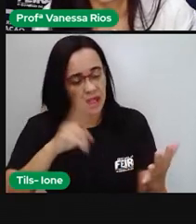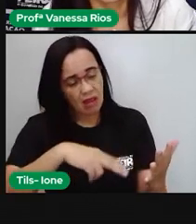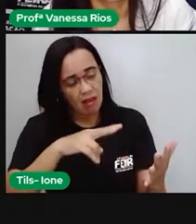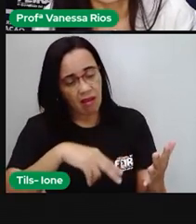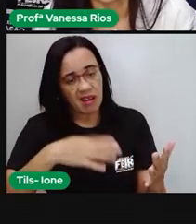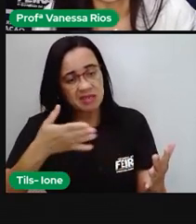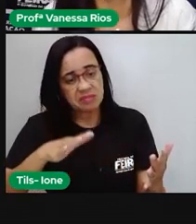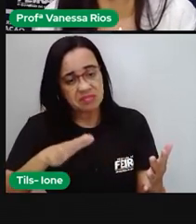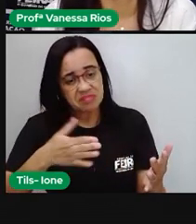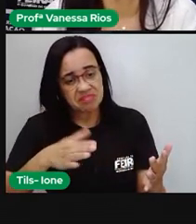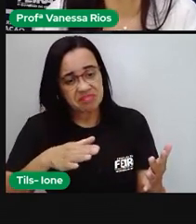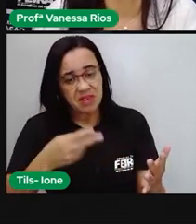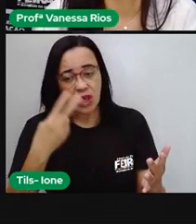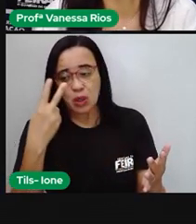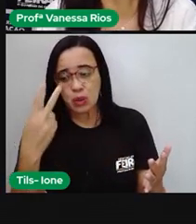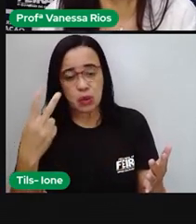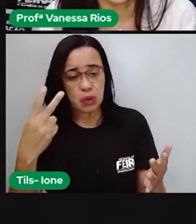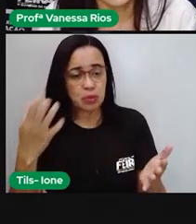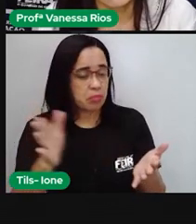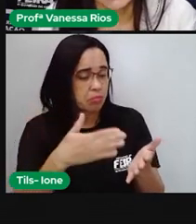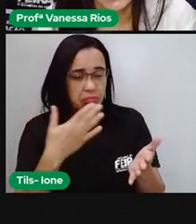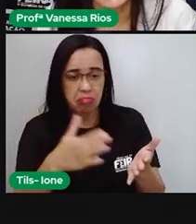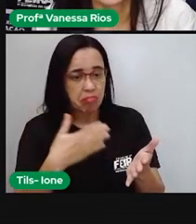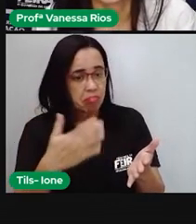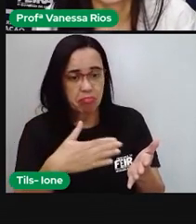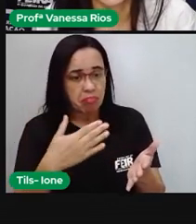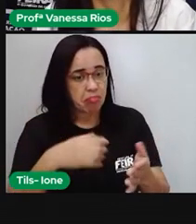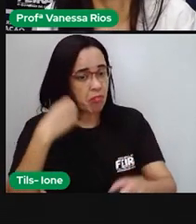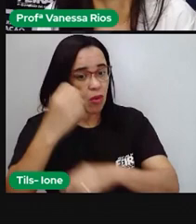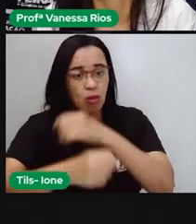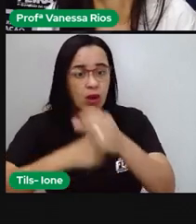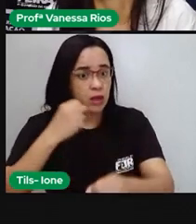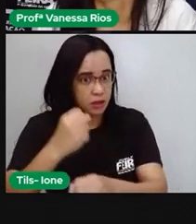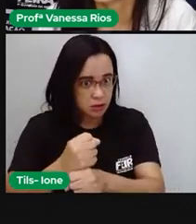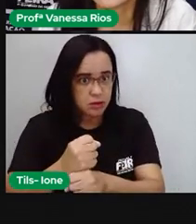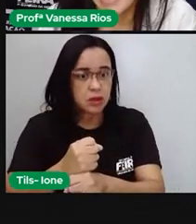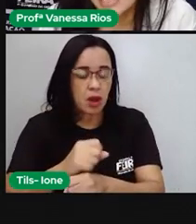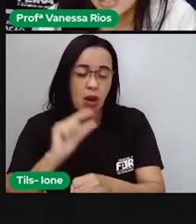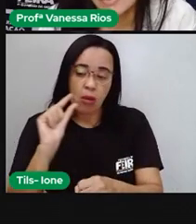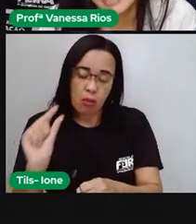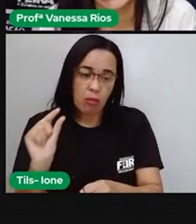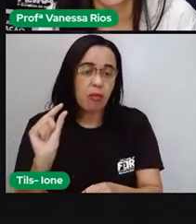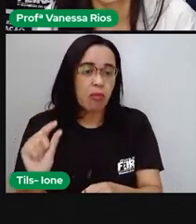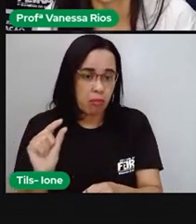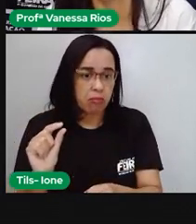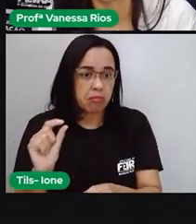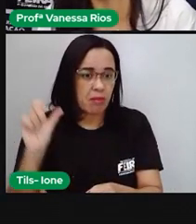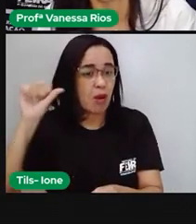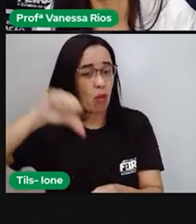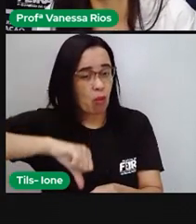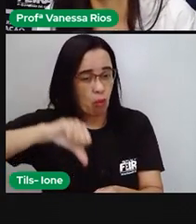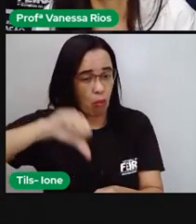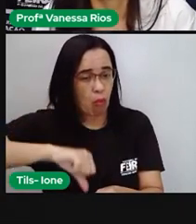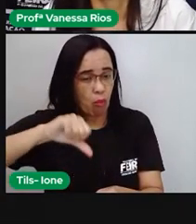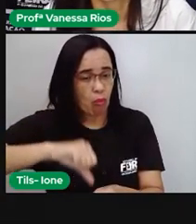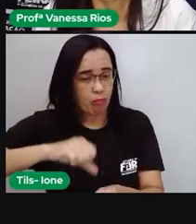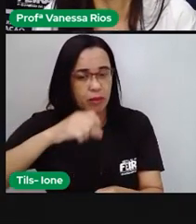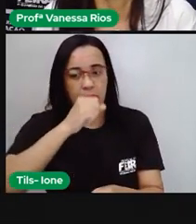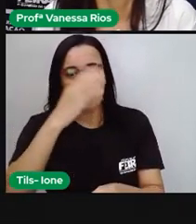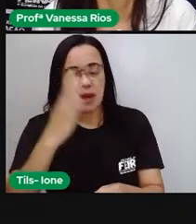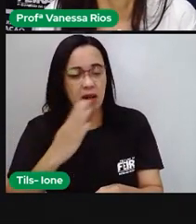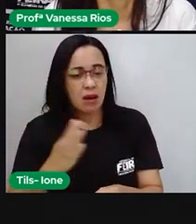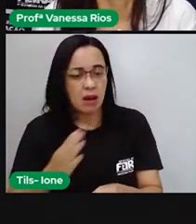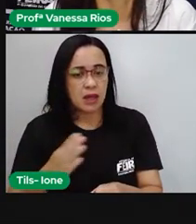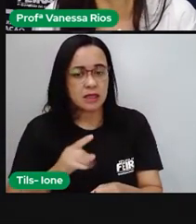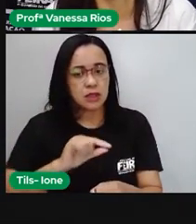,43 livros por ano. É um número muito baixo, né? E coloca o Brasil aí com